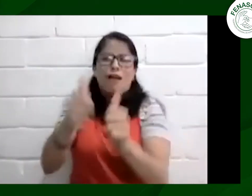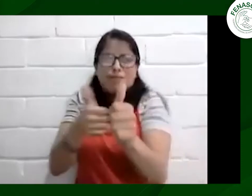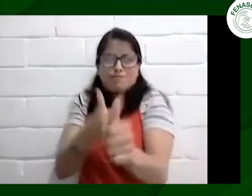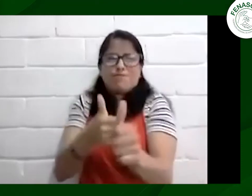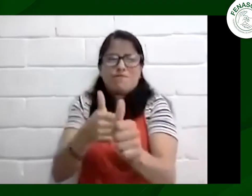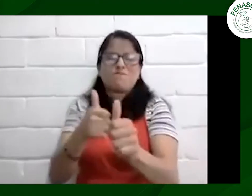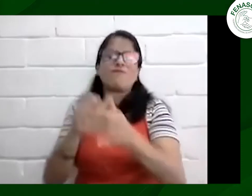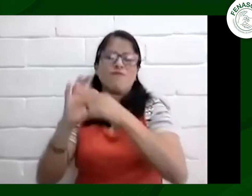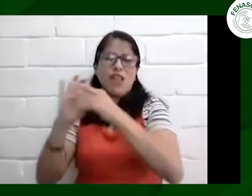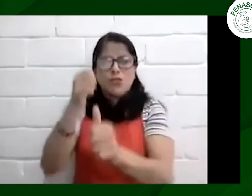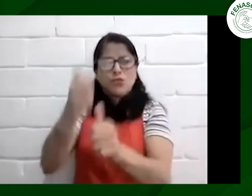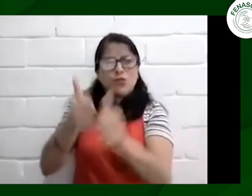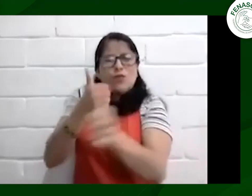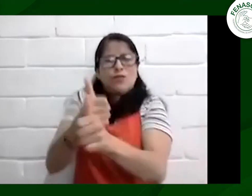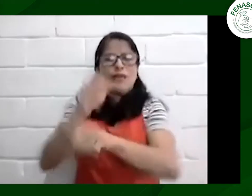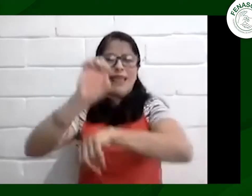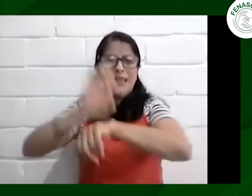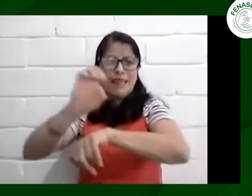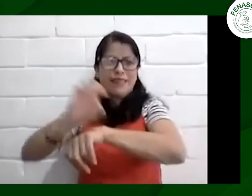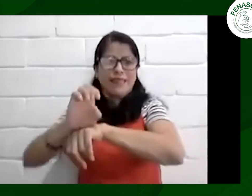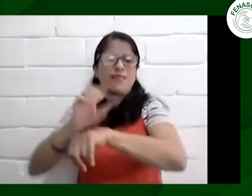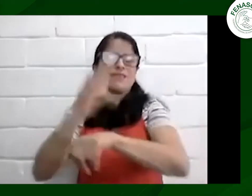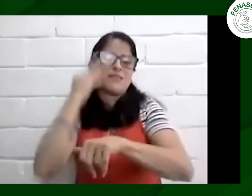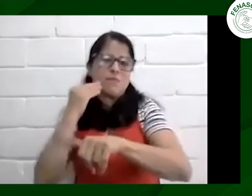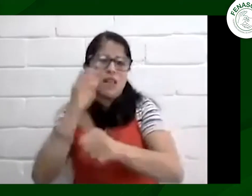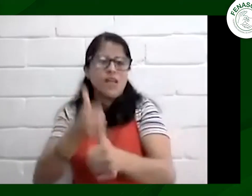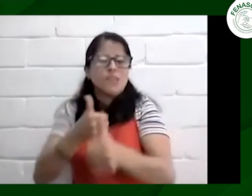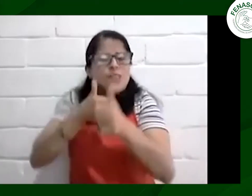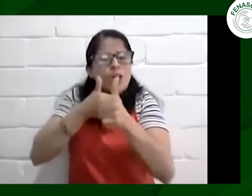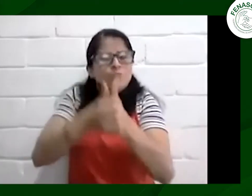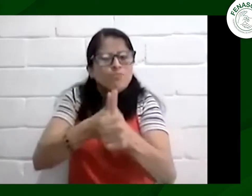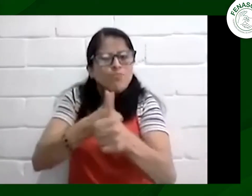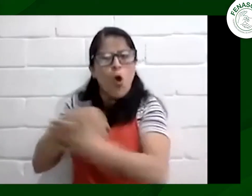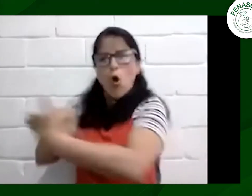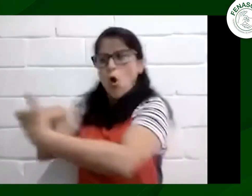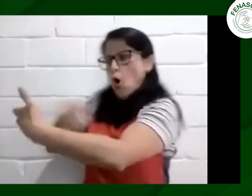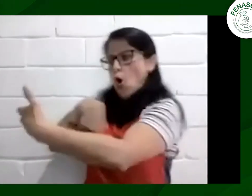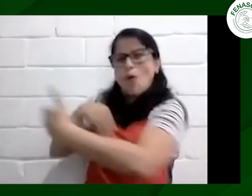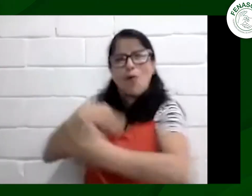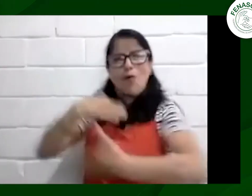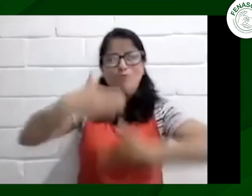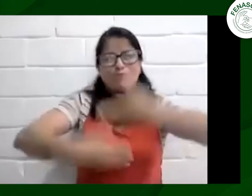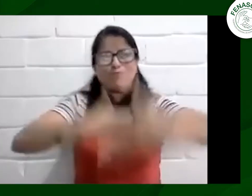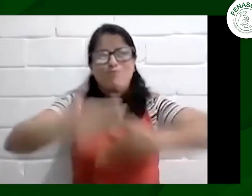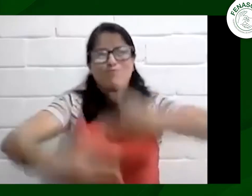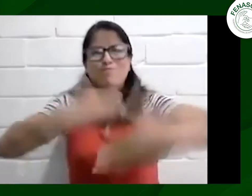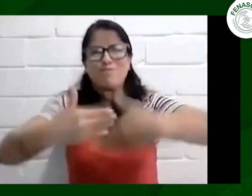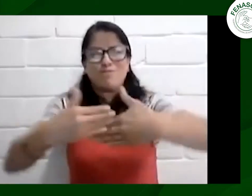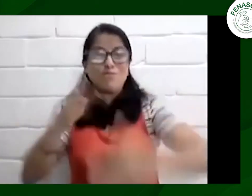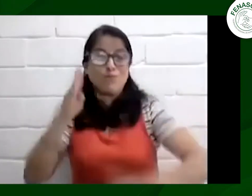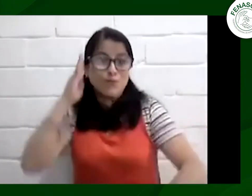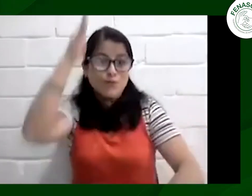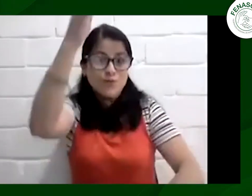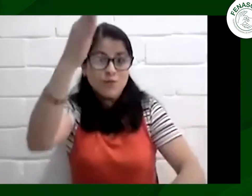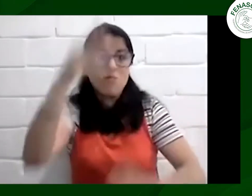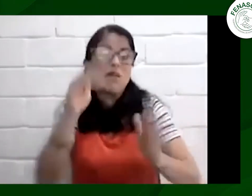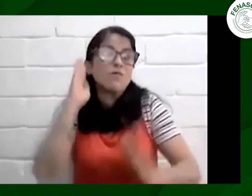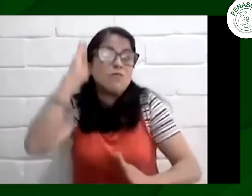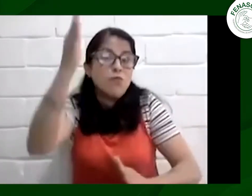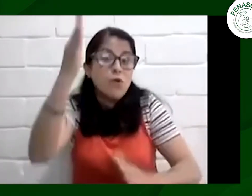el ministerio no fuera el apropiado pero como teníamos la asesoría y el acompañamiento de la entidad y su experiencia tuvimos quien nos